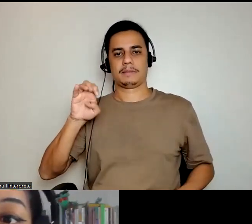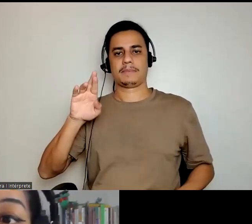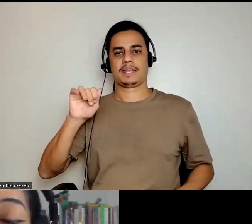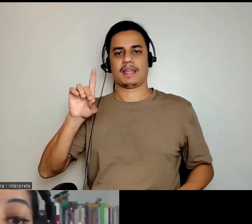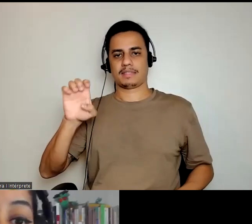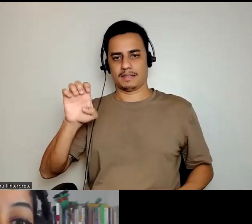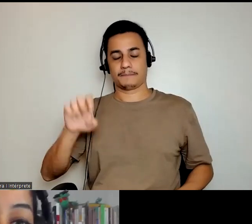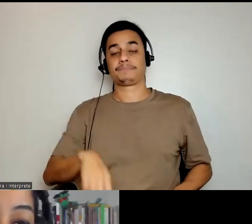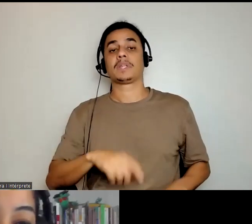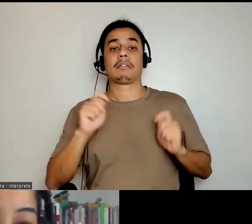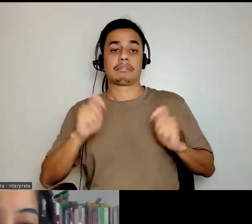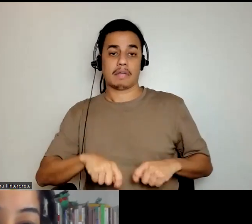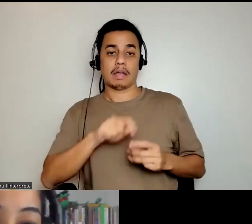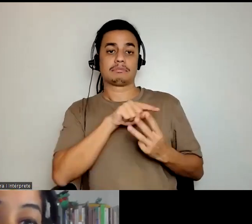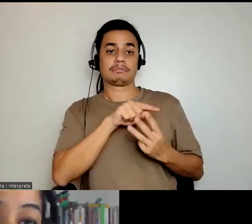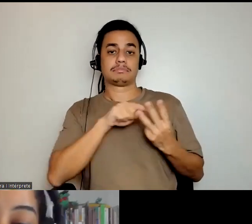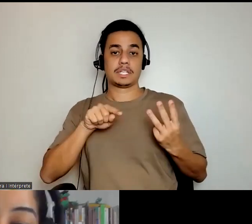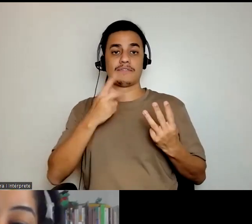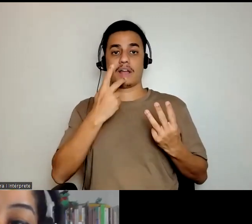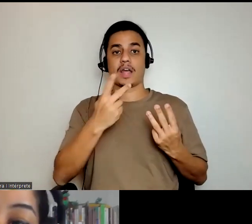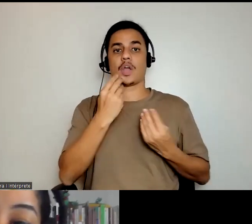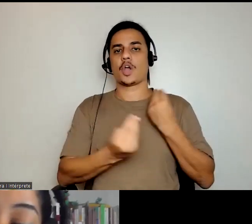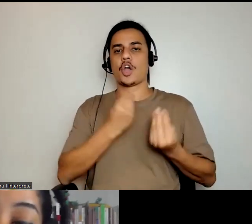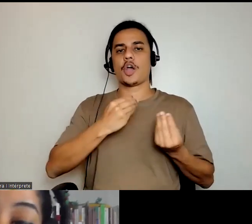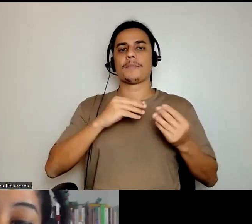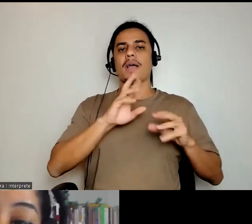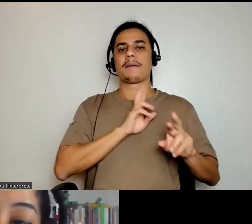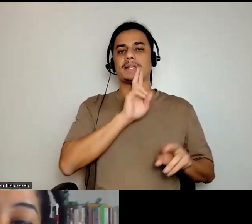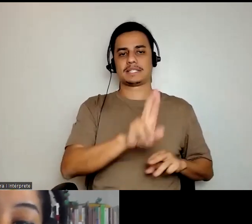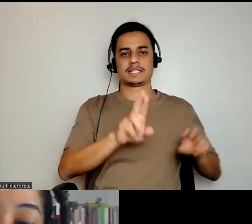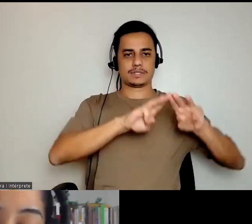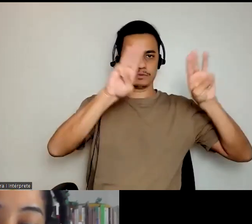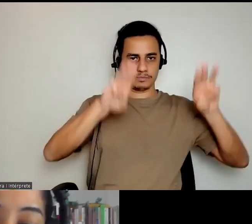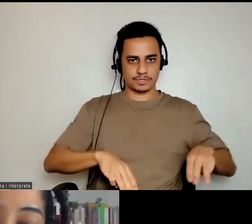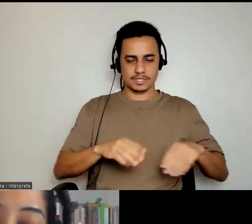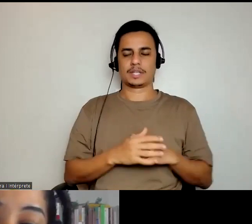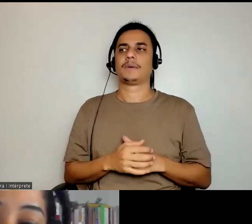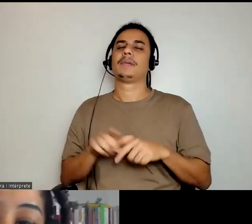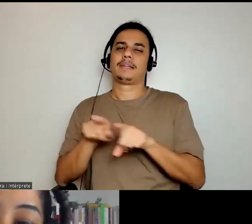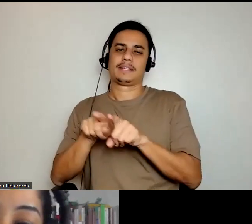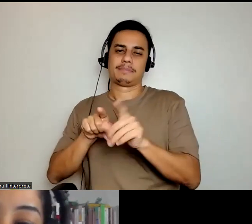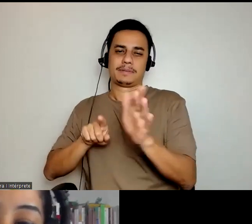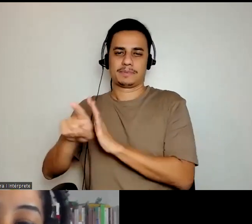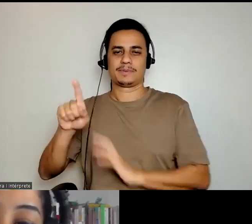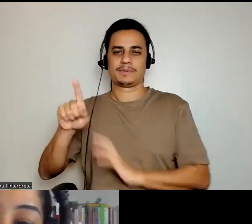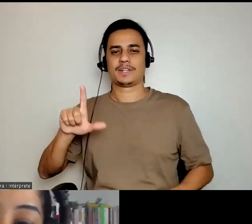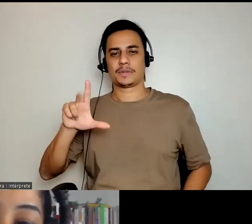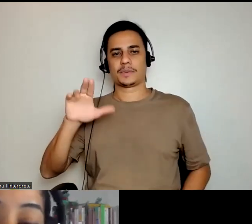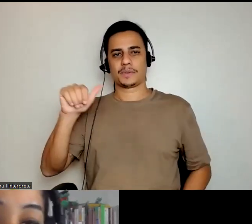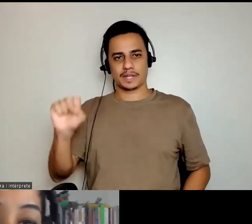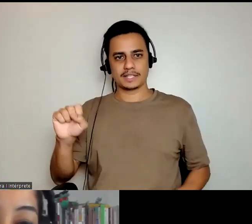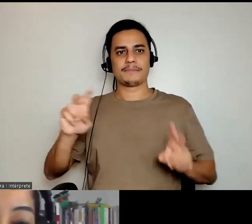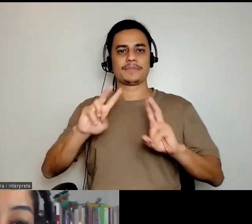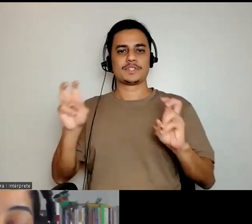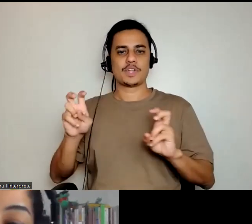sobre essa representação que é colocada nos museus e principalmente a pergunta do Lucas Almeida em relação ao